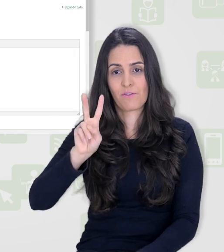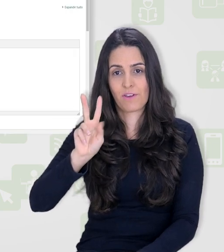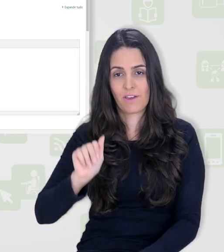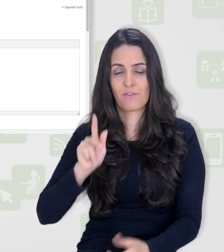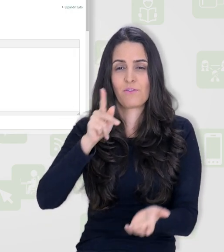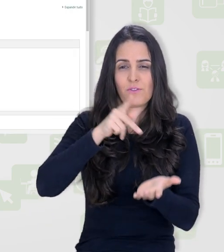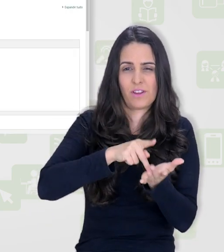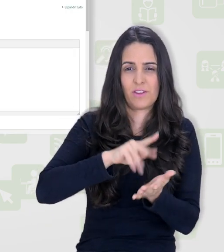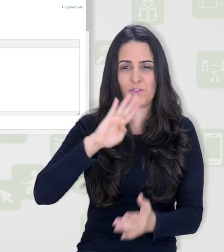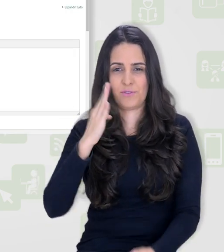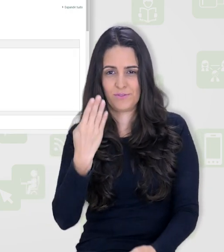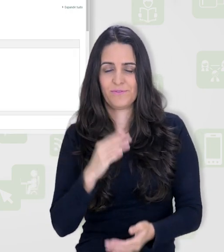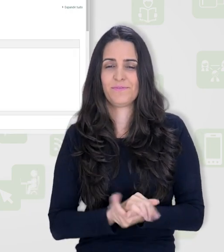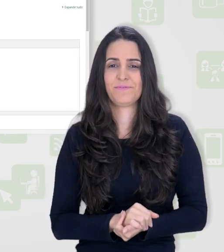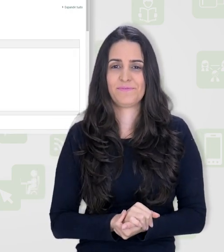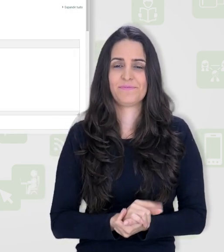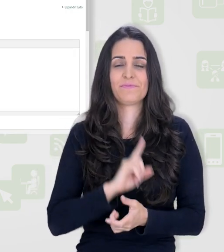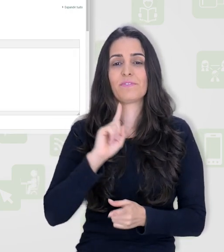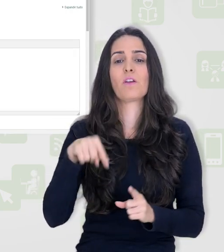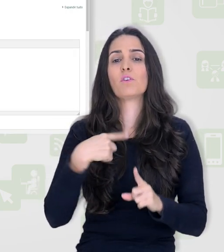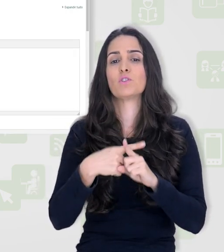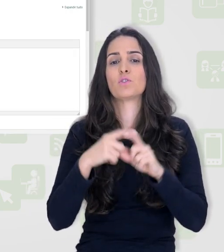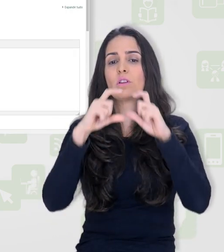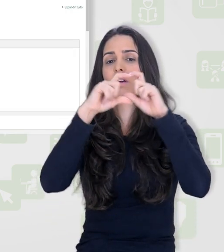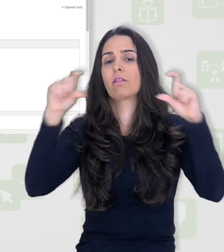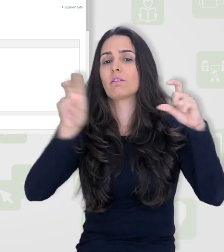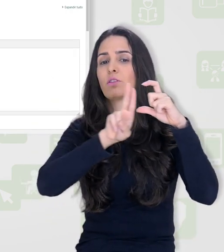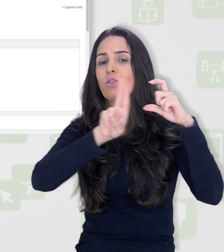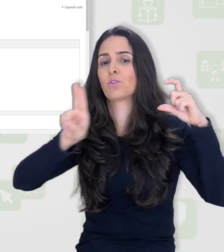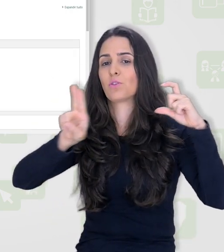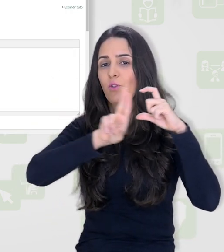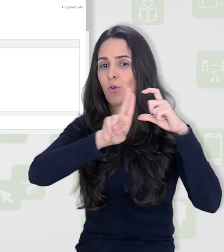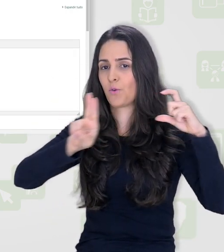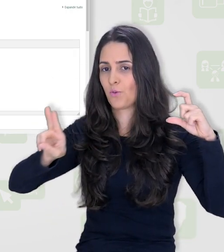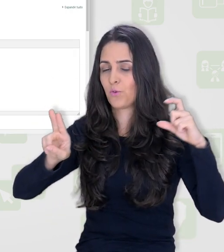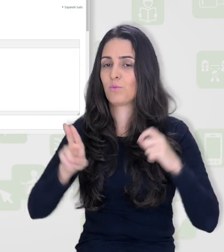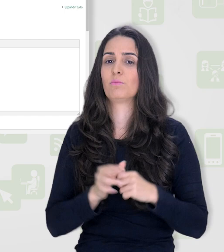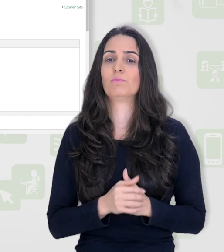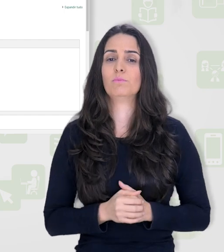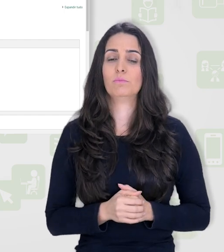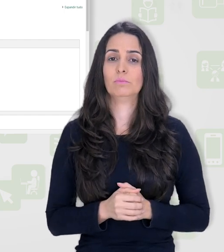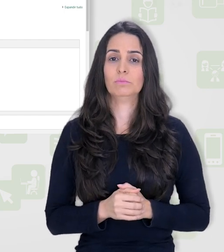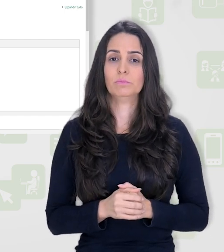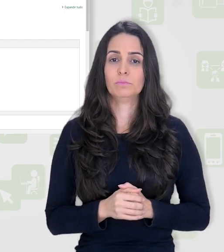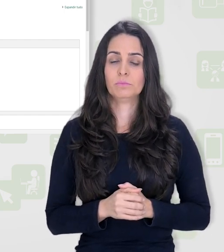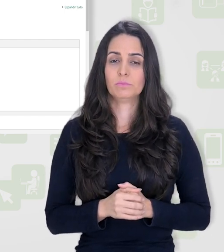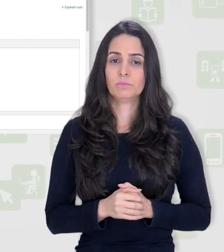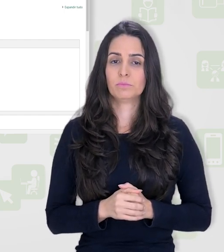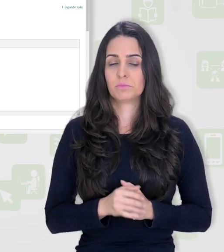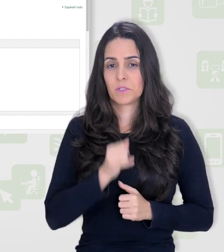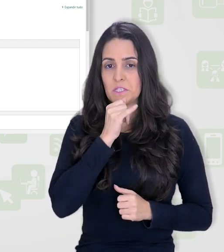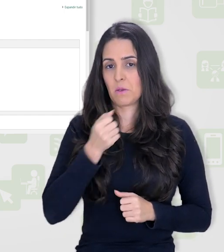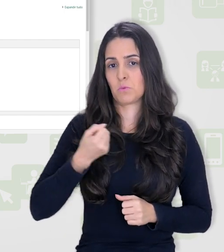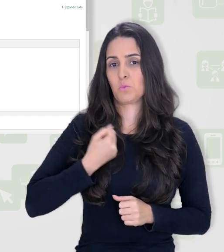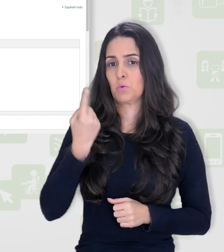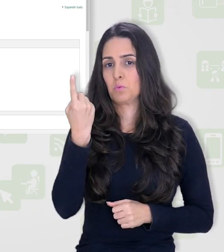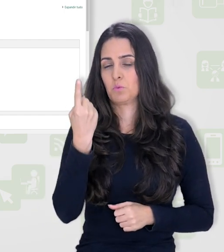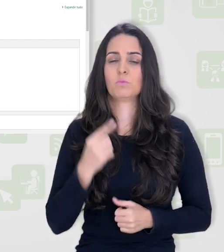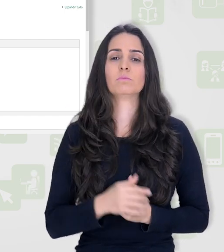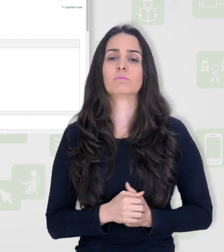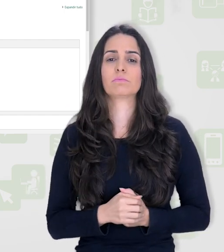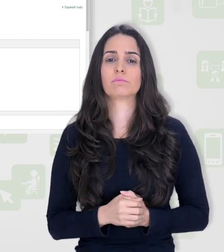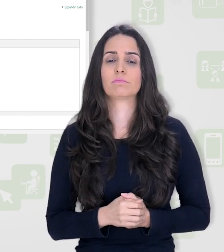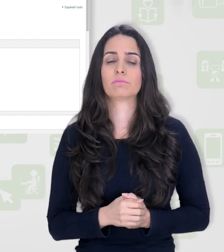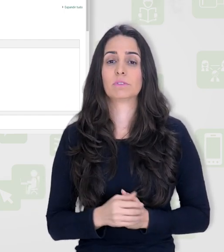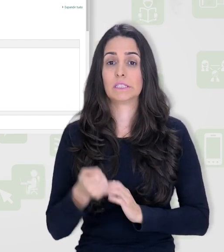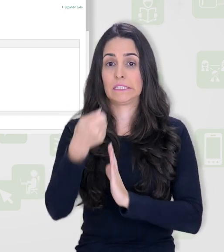Adicionar, e aí eu vou colocar um nome para essa questão. Vou colocar aqui questão 1. Vou colocar